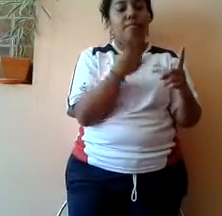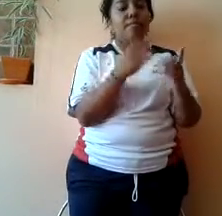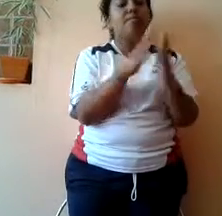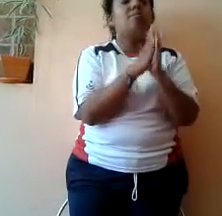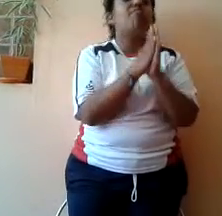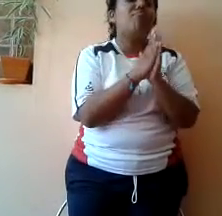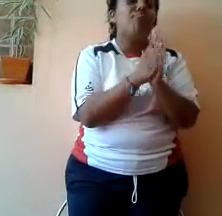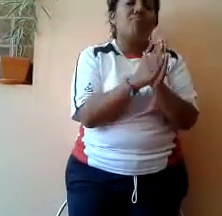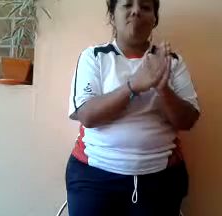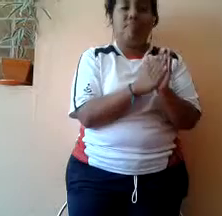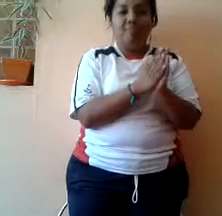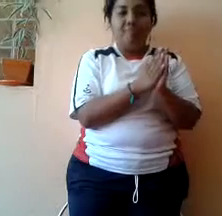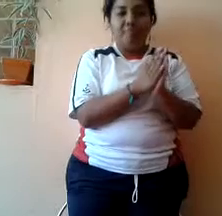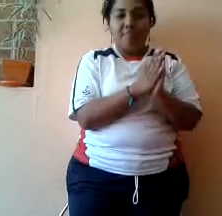un videojuego de marcianos